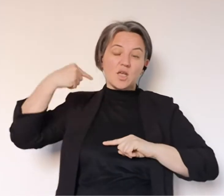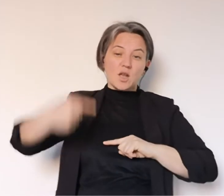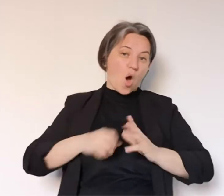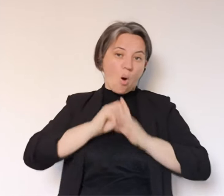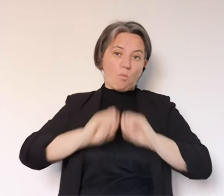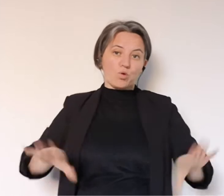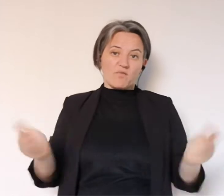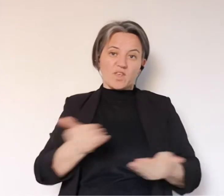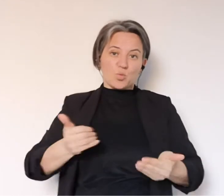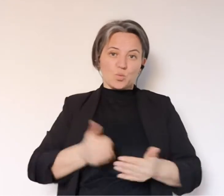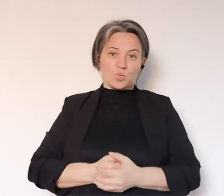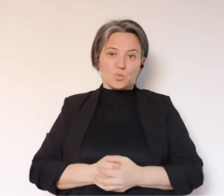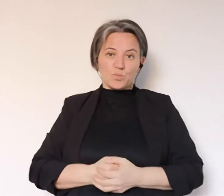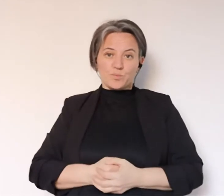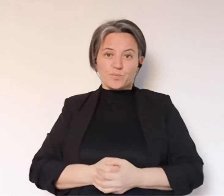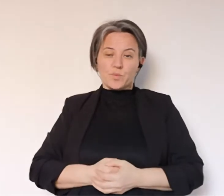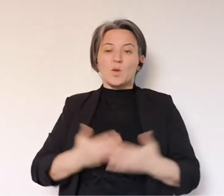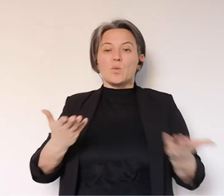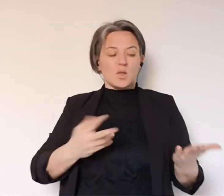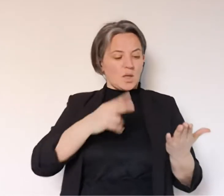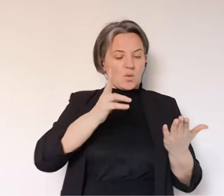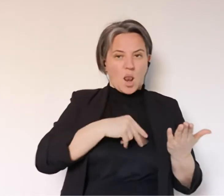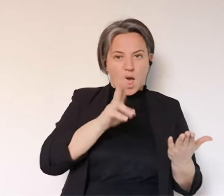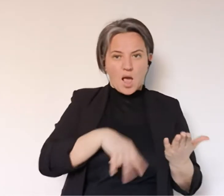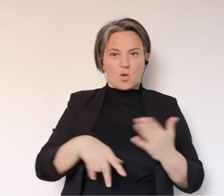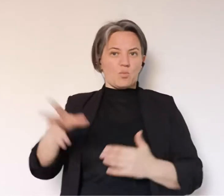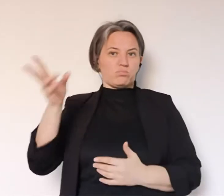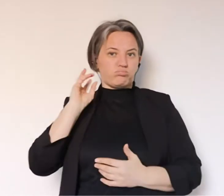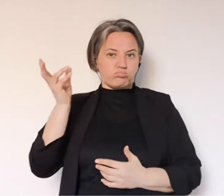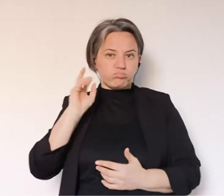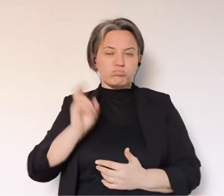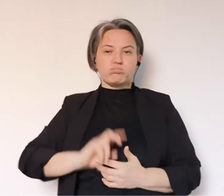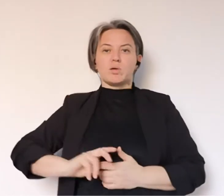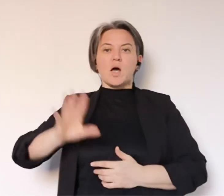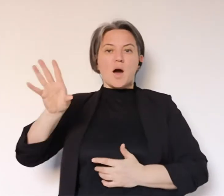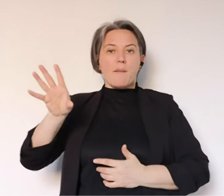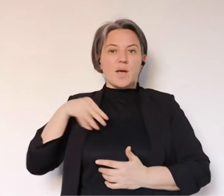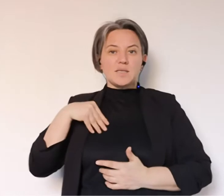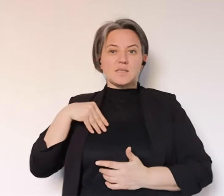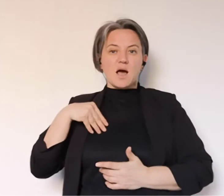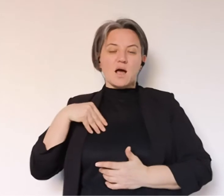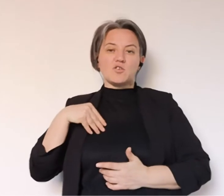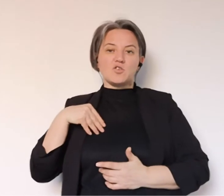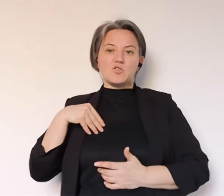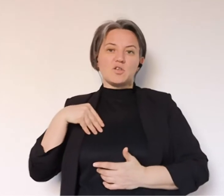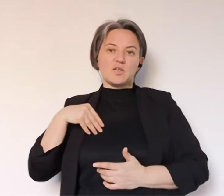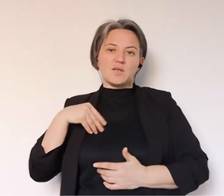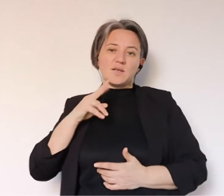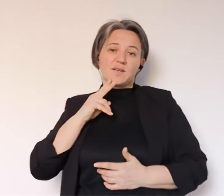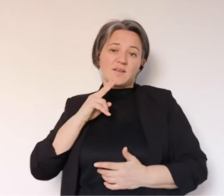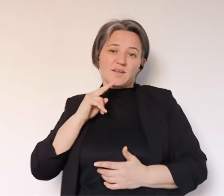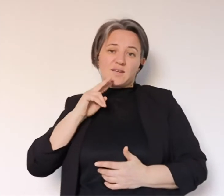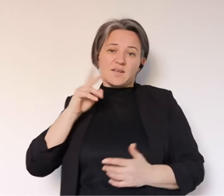sacrifici fatti in questo momento e francamente da quello che leggo, da quello che sento, dai vostri